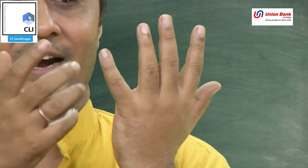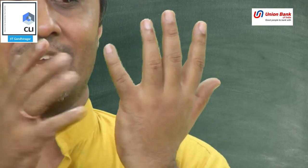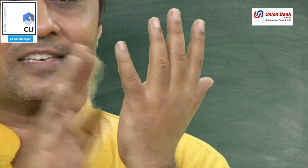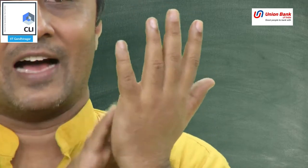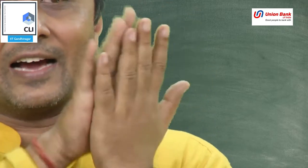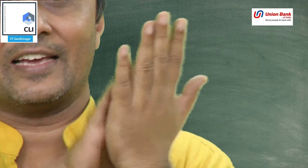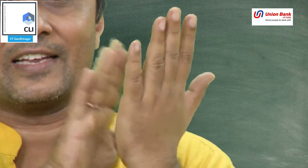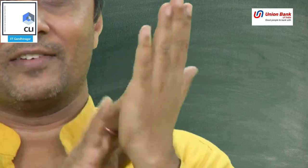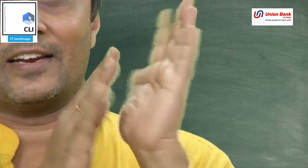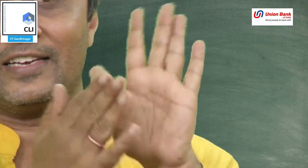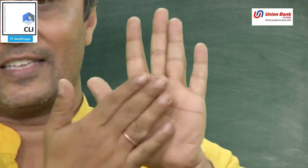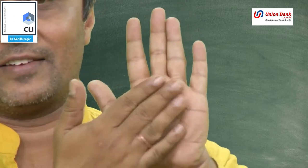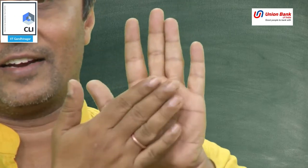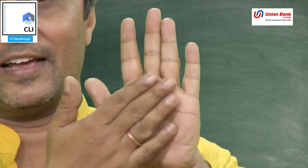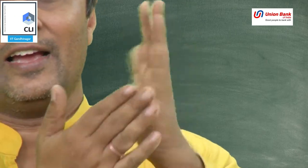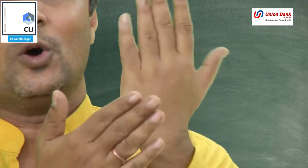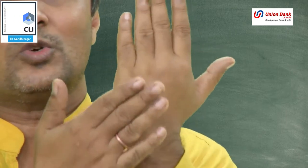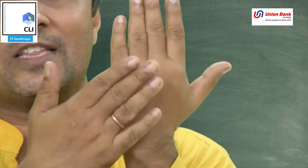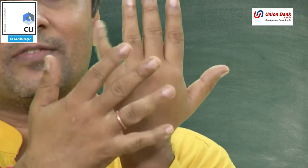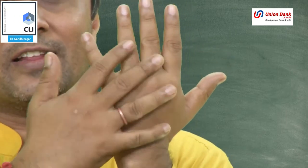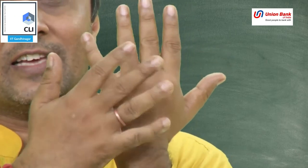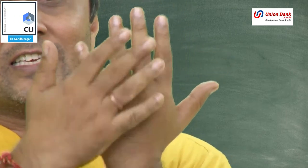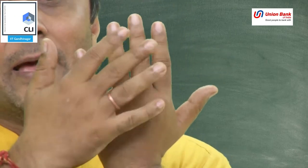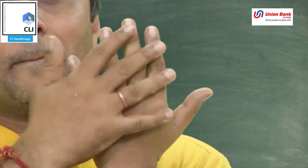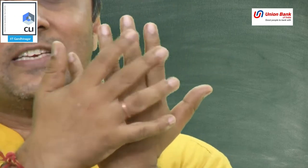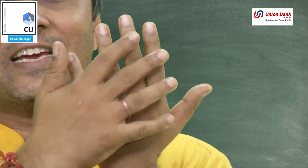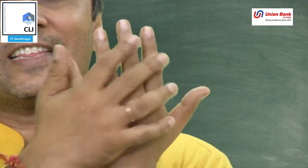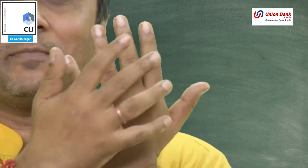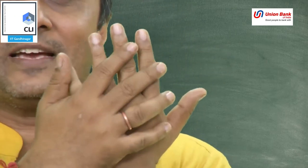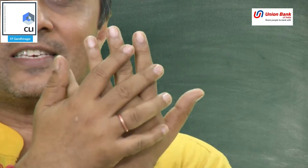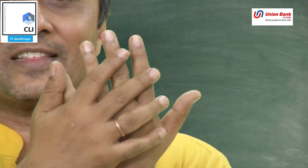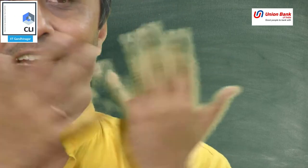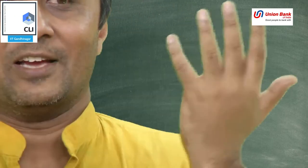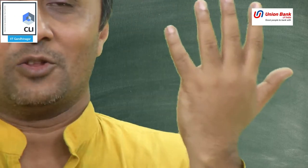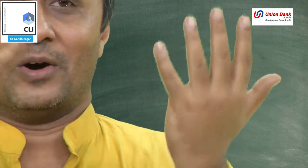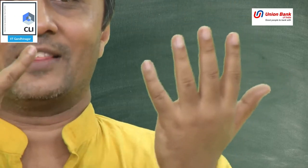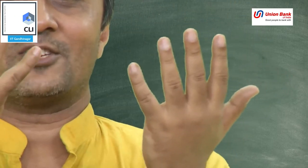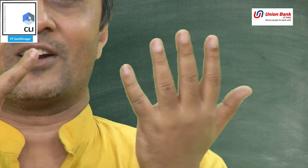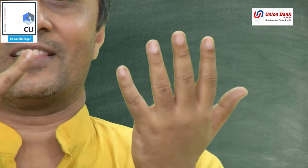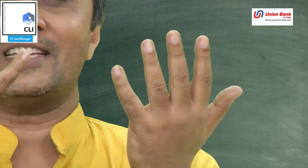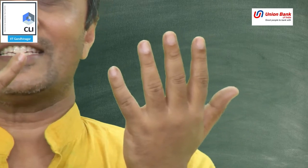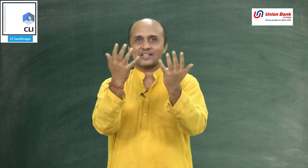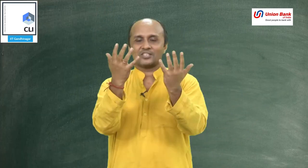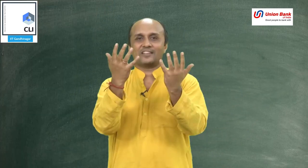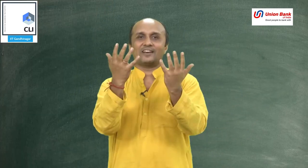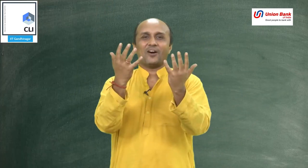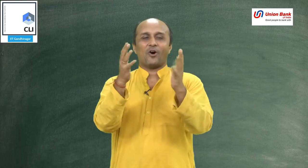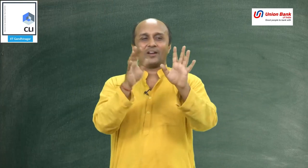38 आगे की तरफ इस तरफ गिन रहे हैं उसी तरफ 38 पीछे की तरफ भी गिन सकते हैं तो 38 और 38, 76 और